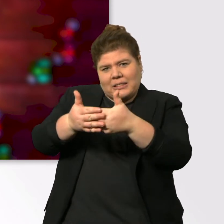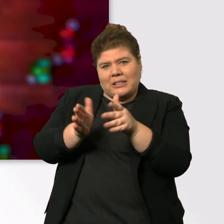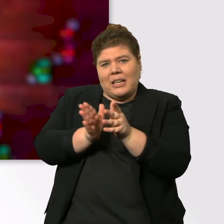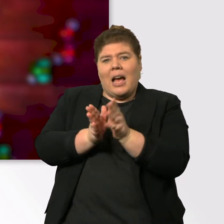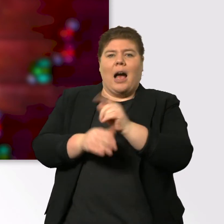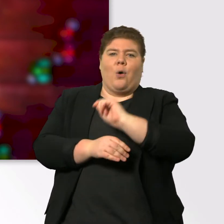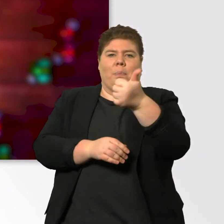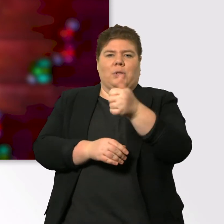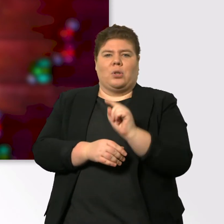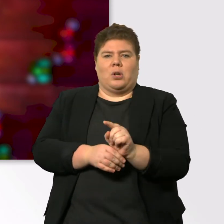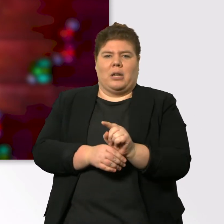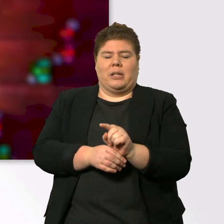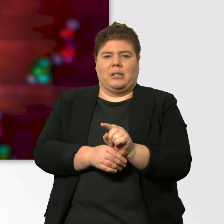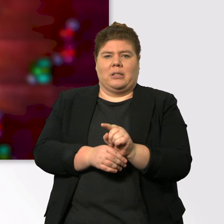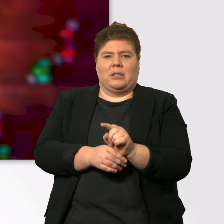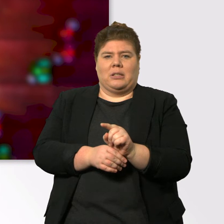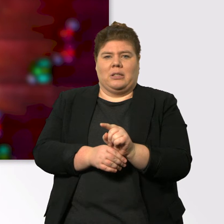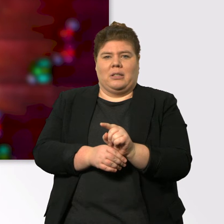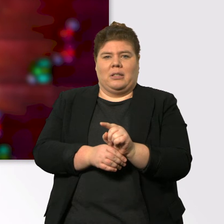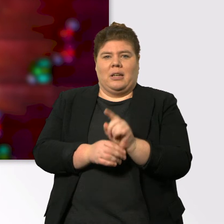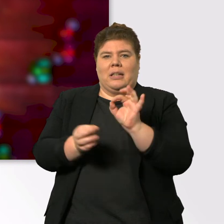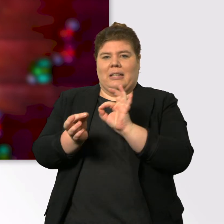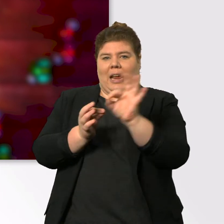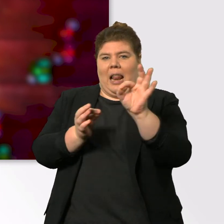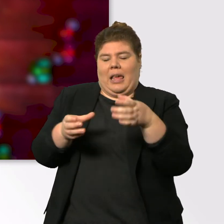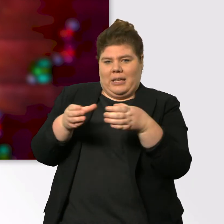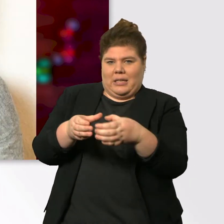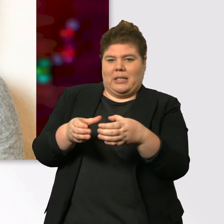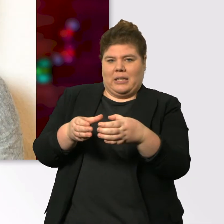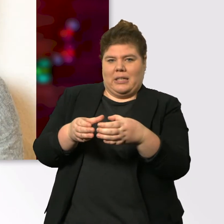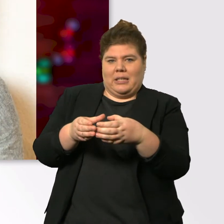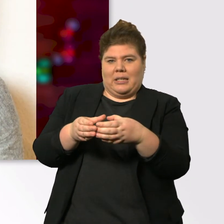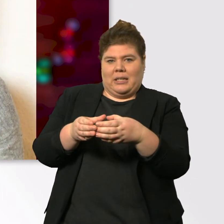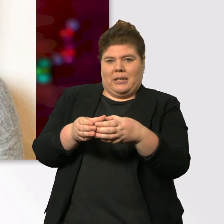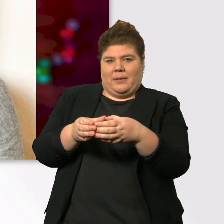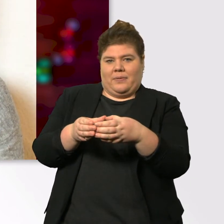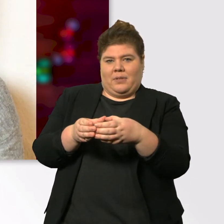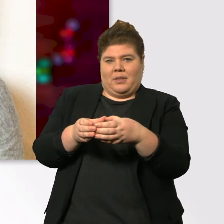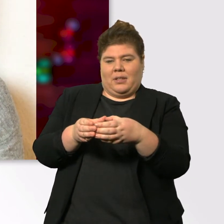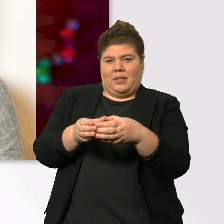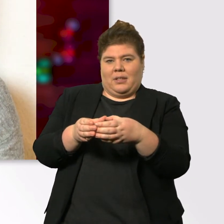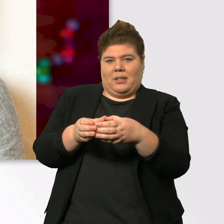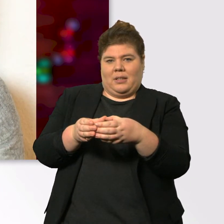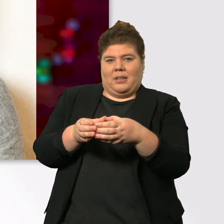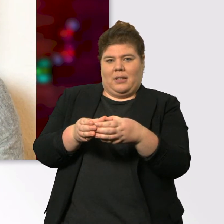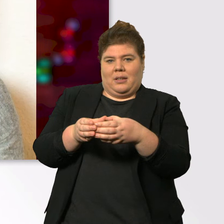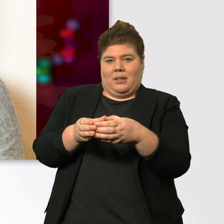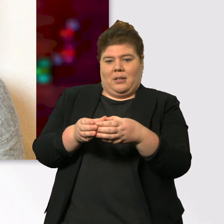besonderes Teelichtgefäß. Denn, wenn du dieses Lichtlein anmachst,